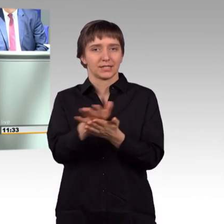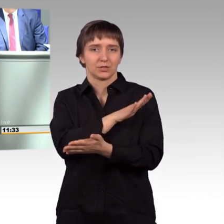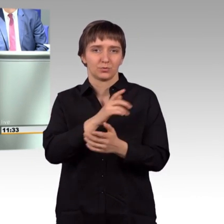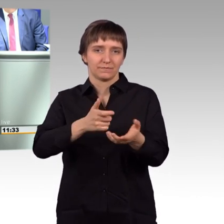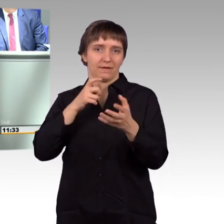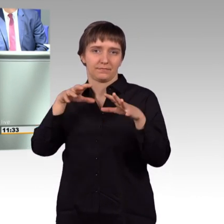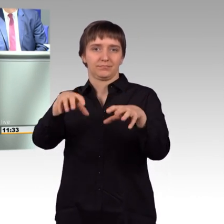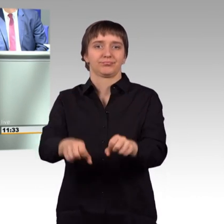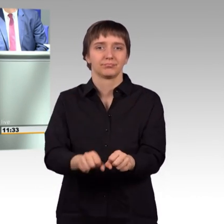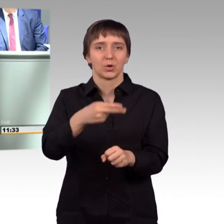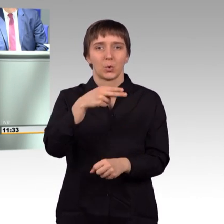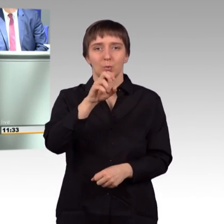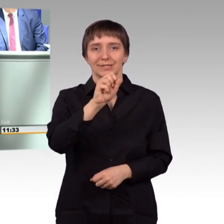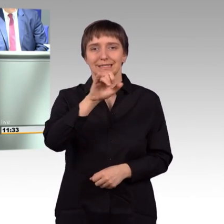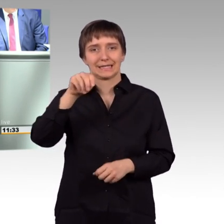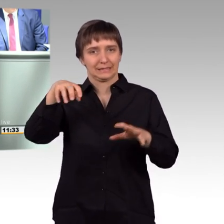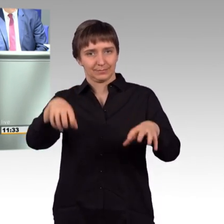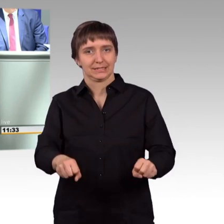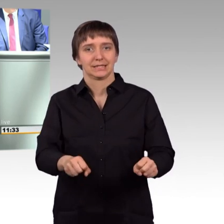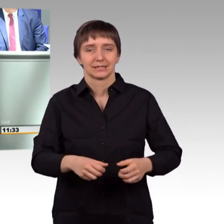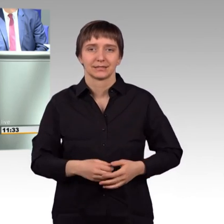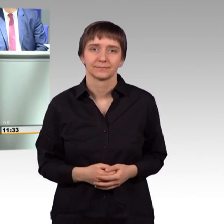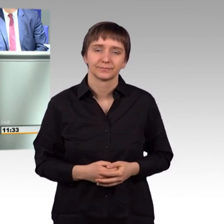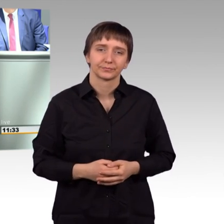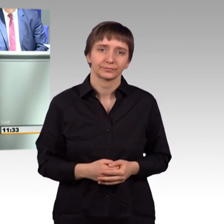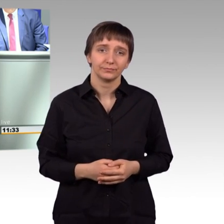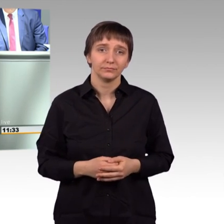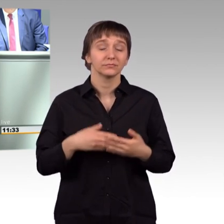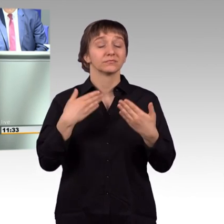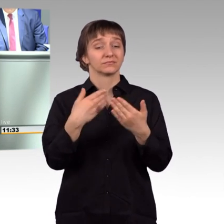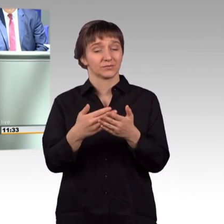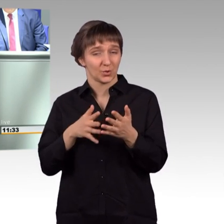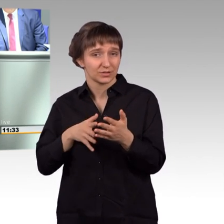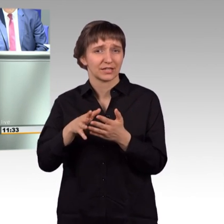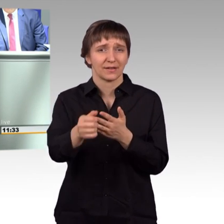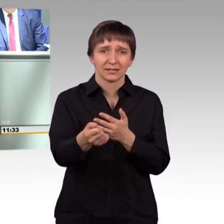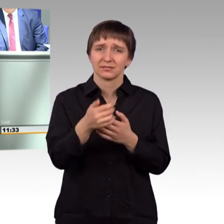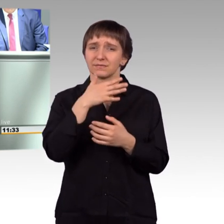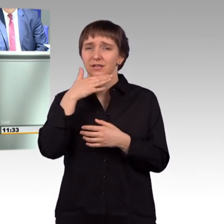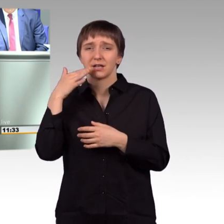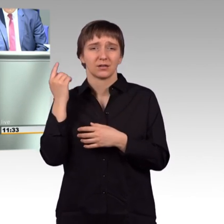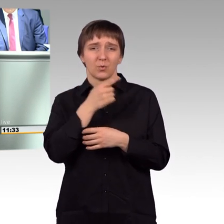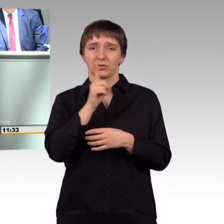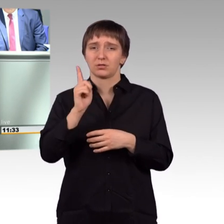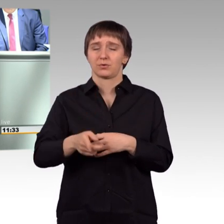In der Folge mussten mehrere Hunderttausend Menschen ihr Leben lassen. Das Land versank,